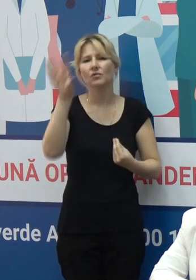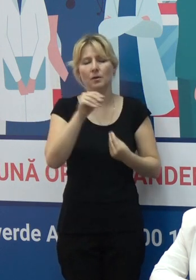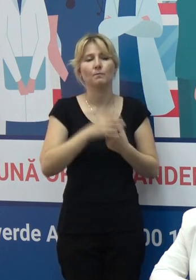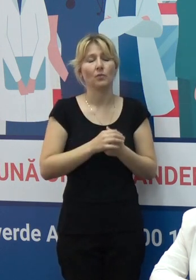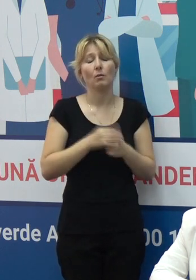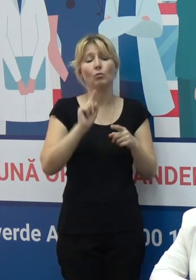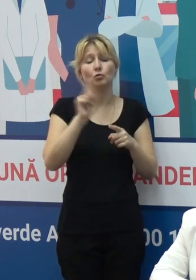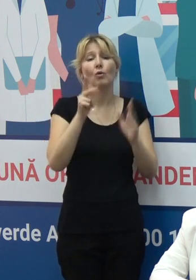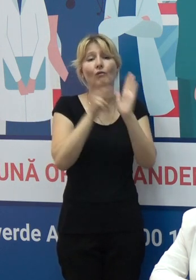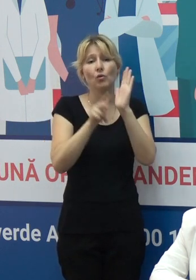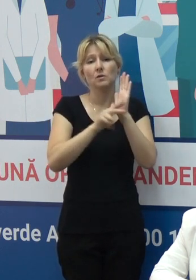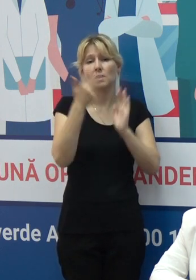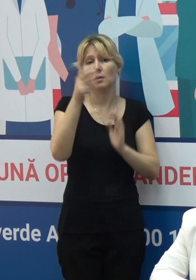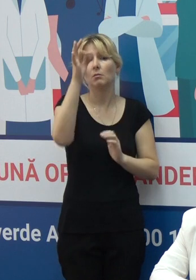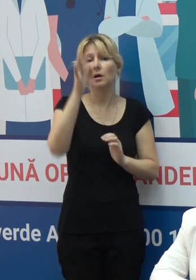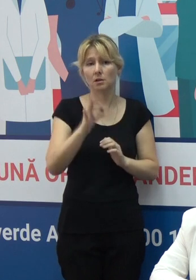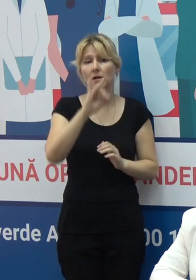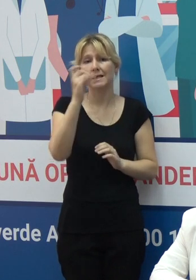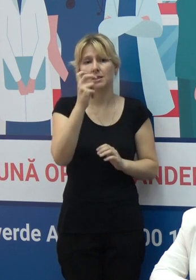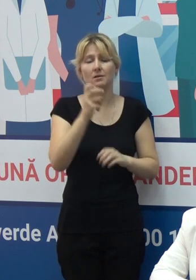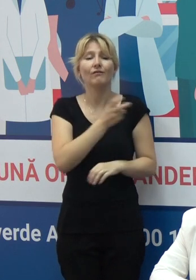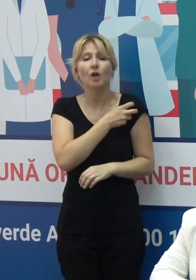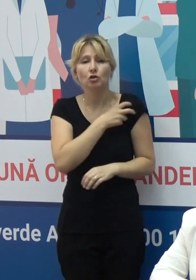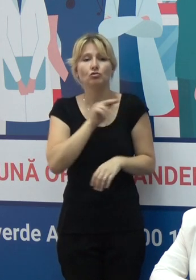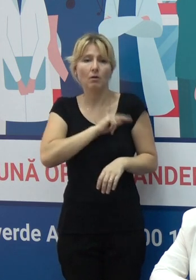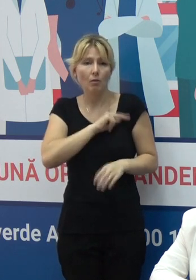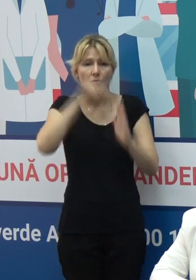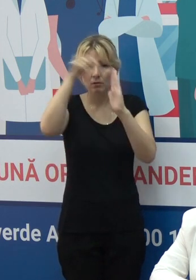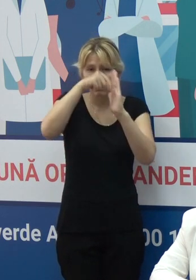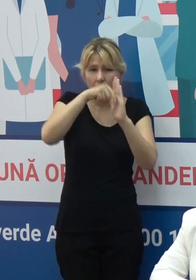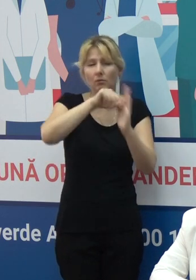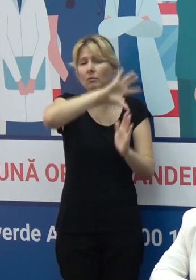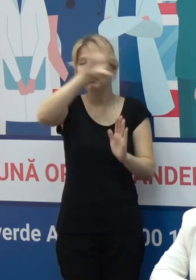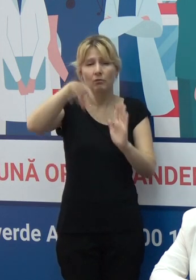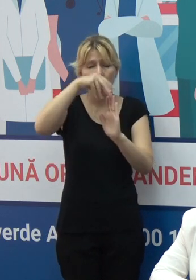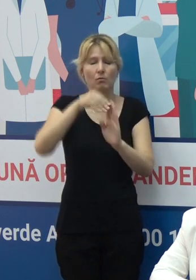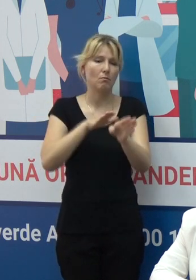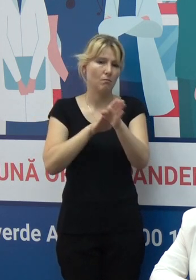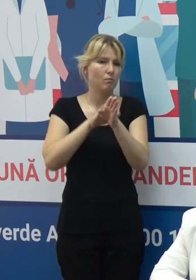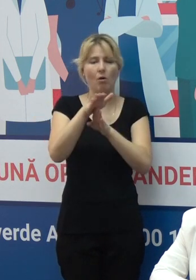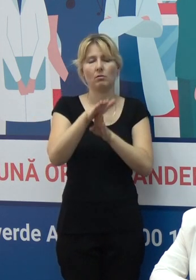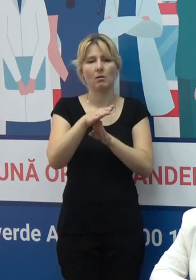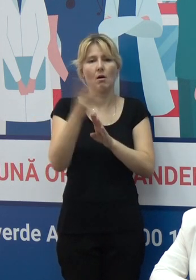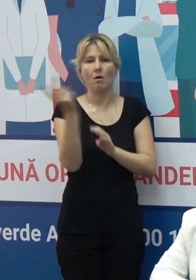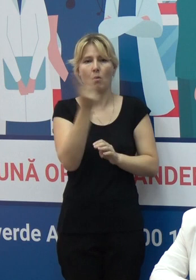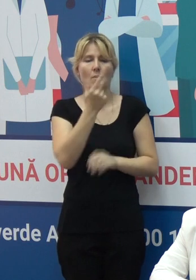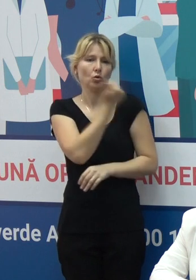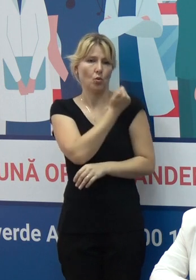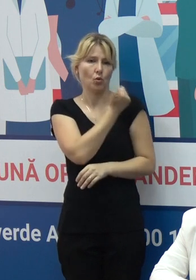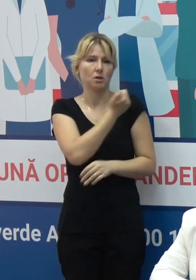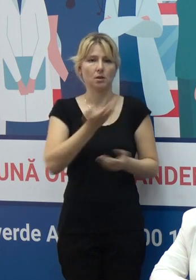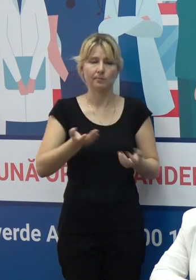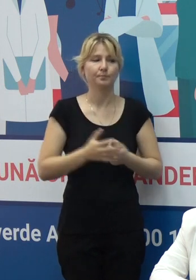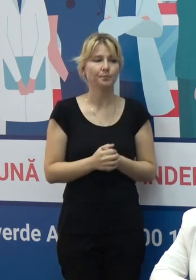83% din lucrători medicali, astăzi sunt complet vaccinați cu ambele